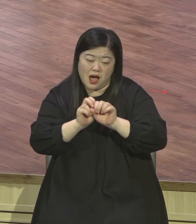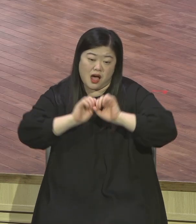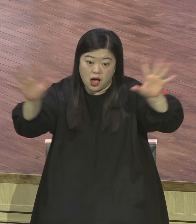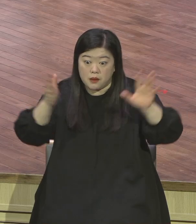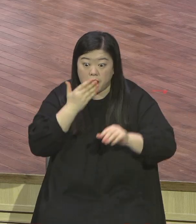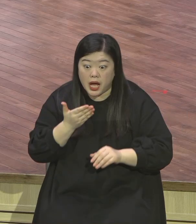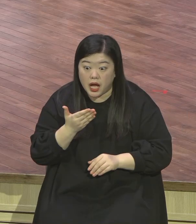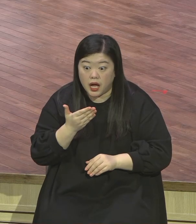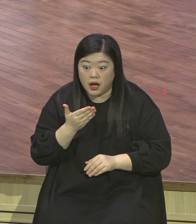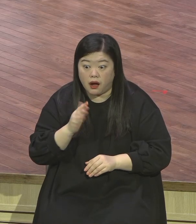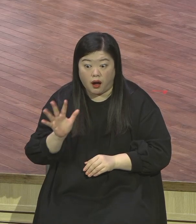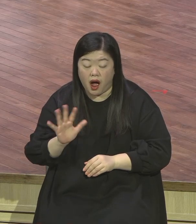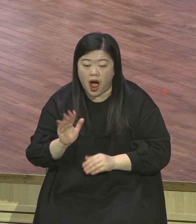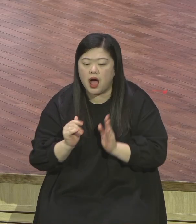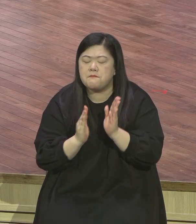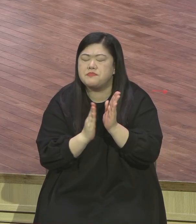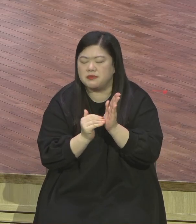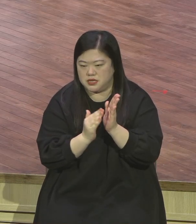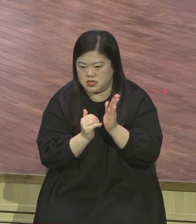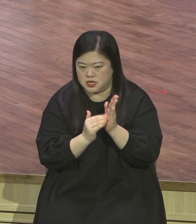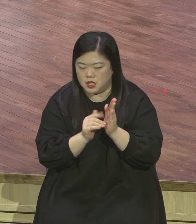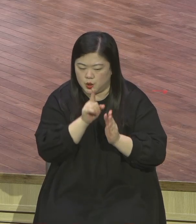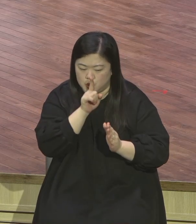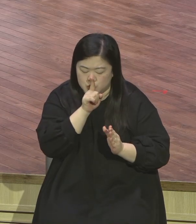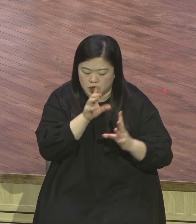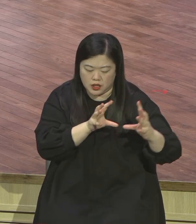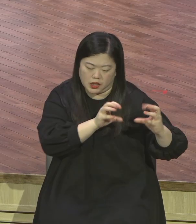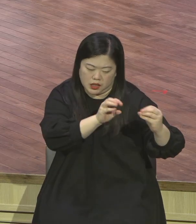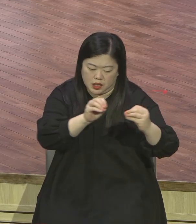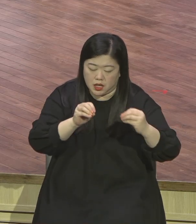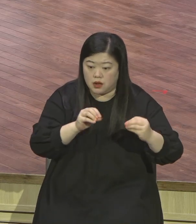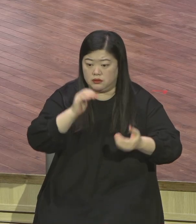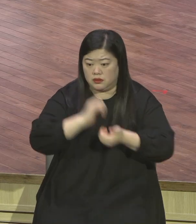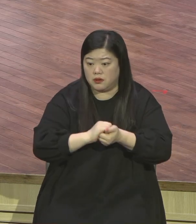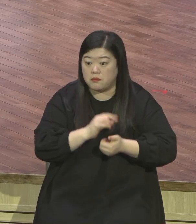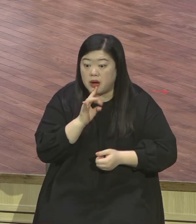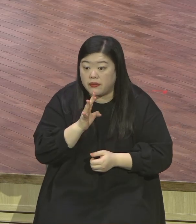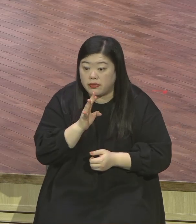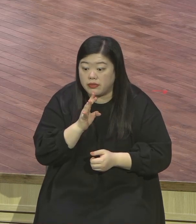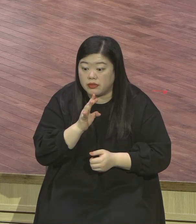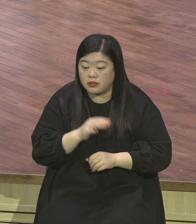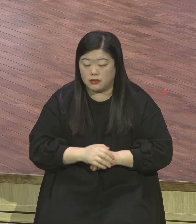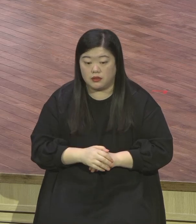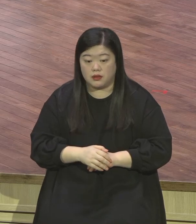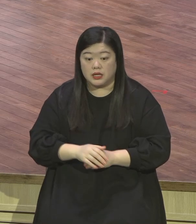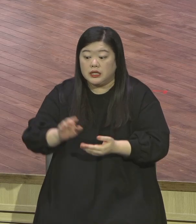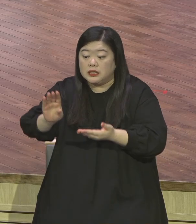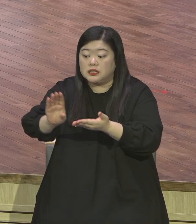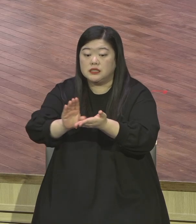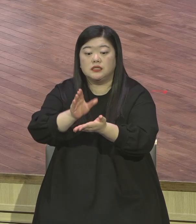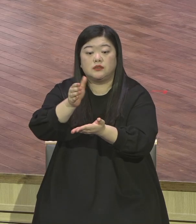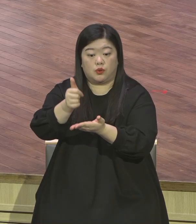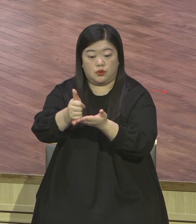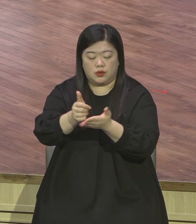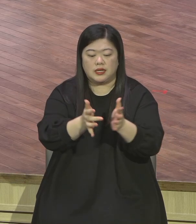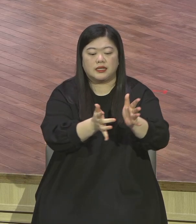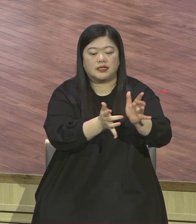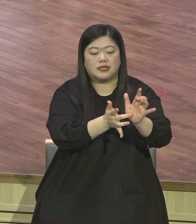하나님의 비밀이 뭐냐 그리스도예요 정확하게 예수가 그리스도라고